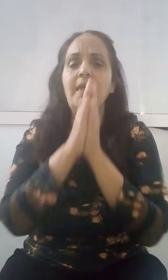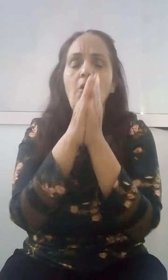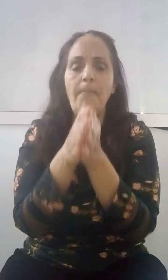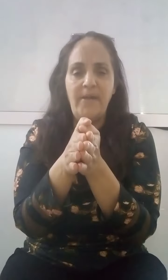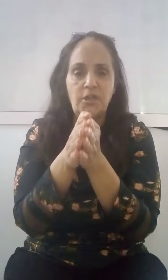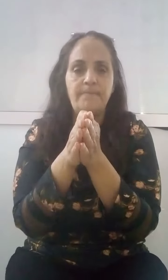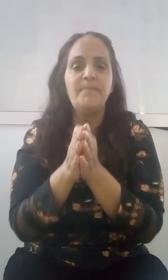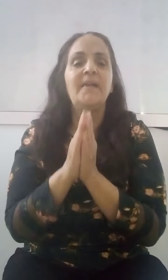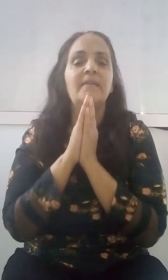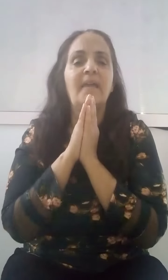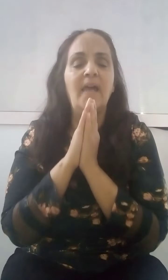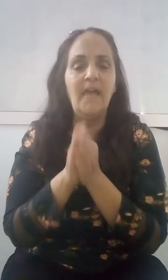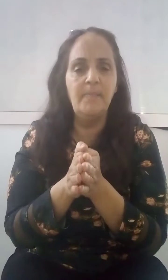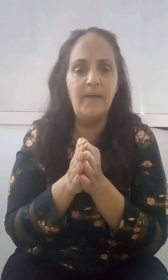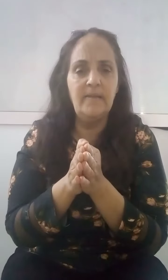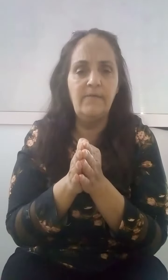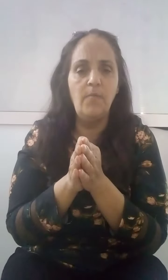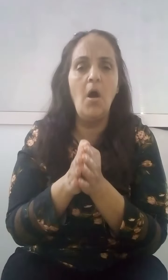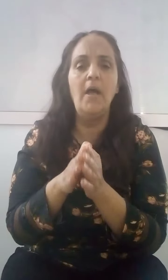زياج mieux وهك